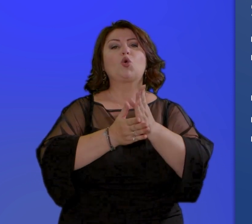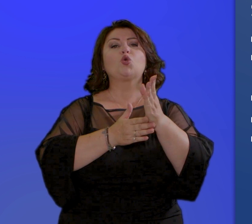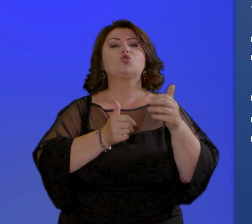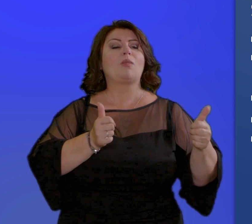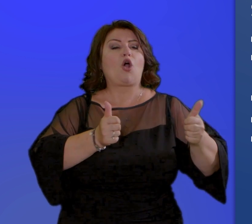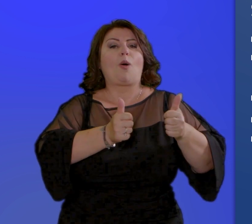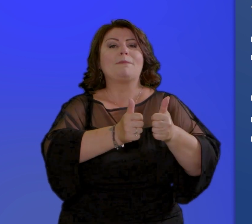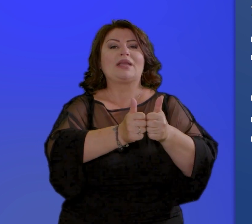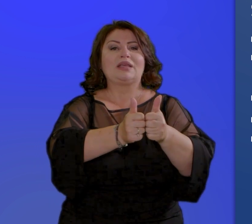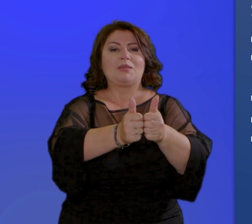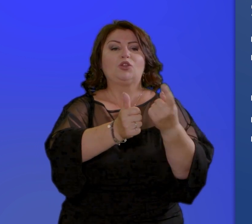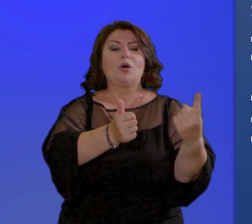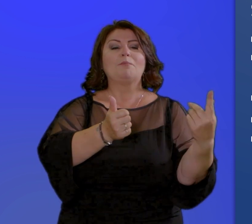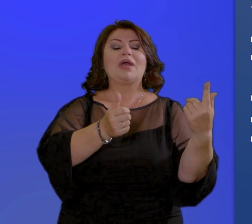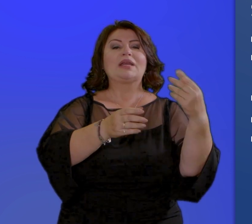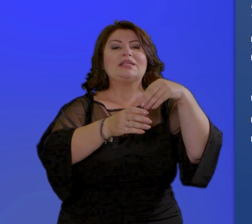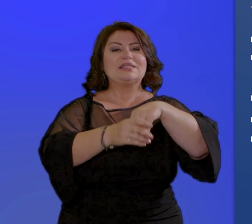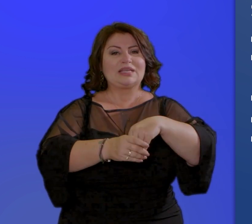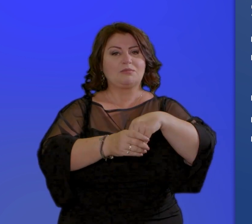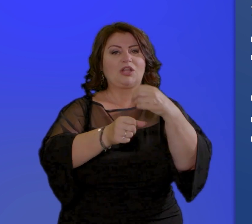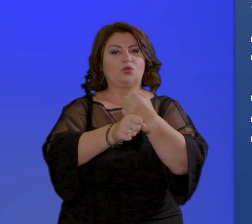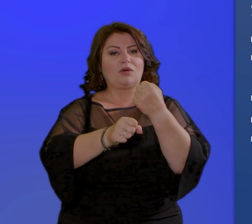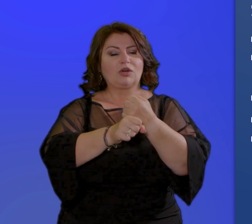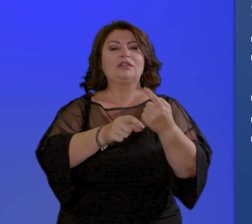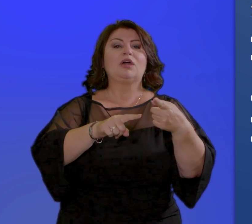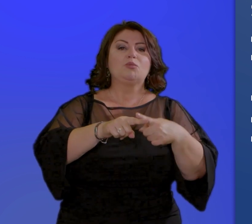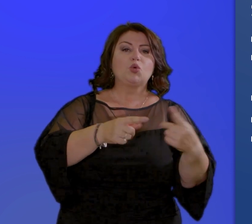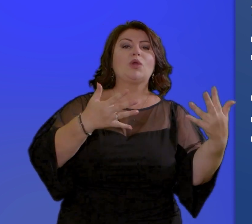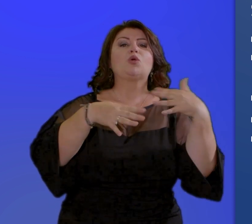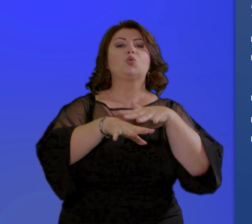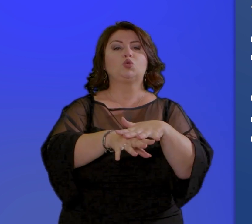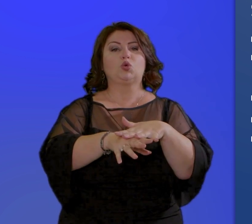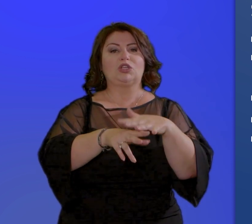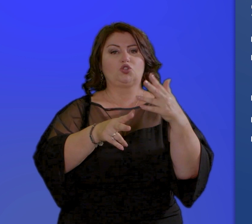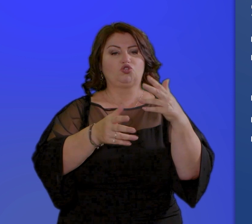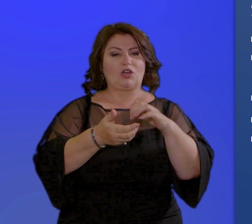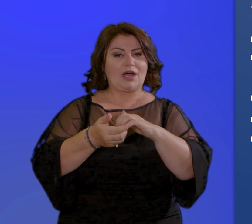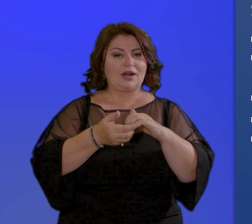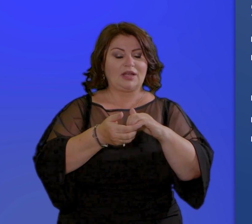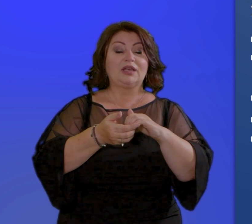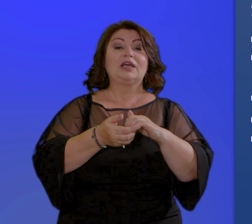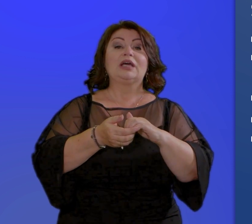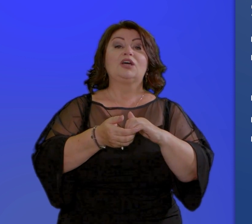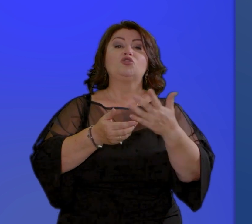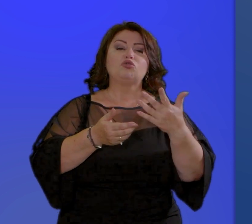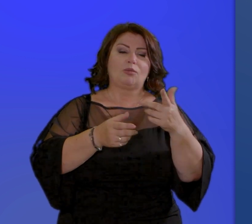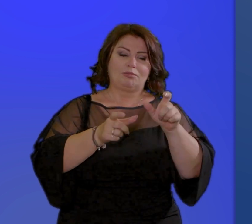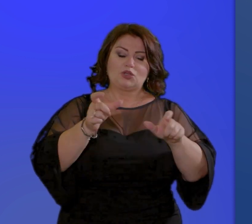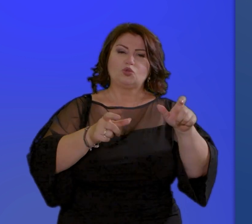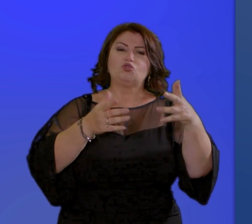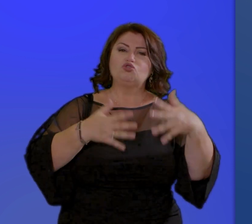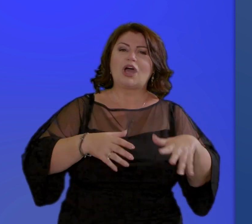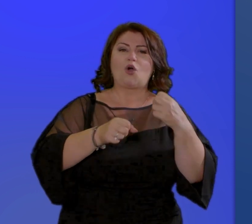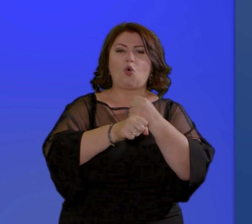soggetti già occupati o che frequentano un regolare corso di studi domanda